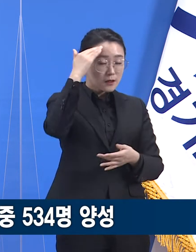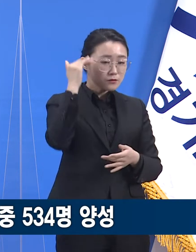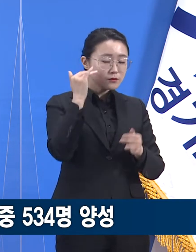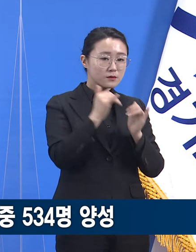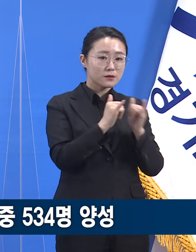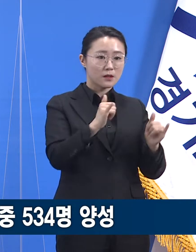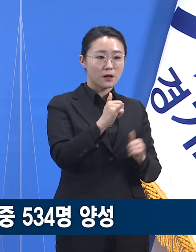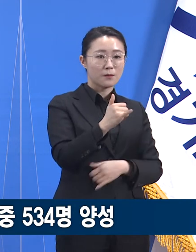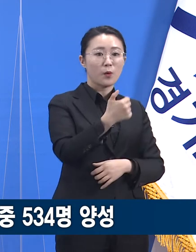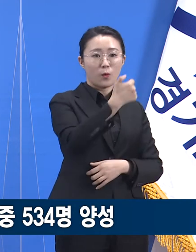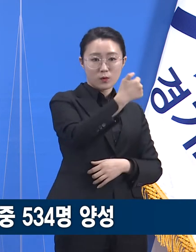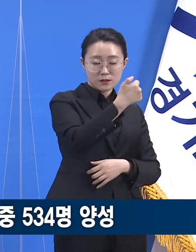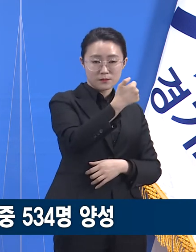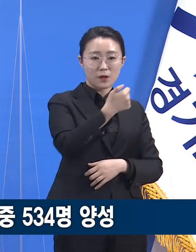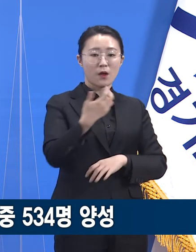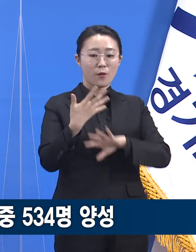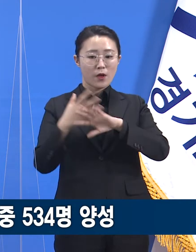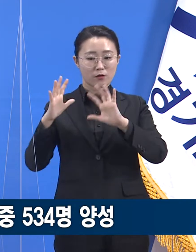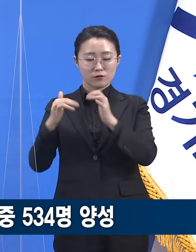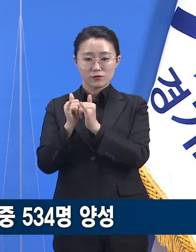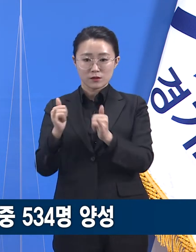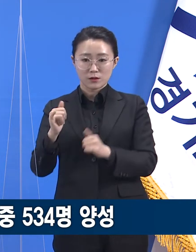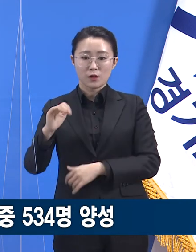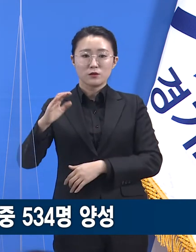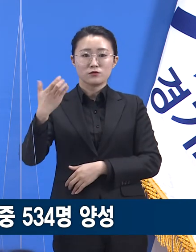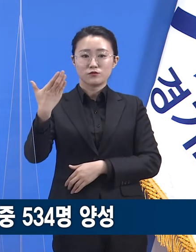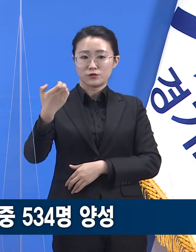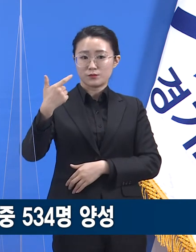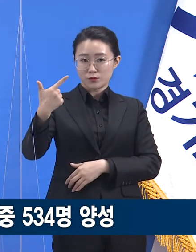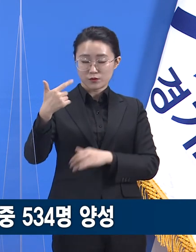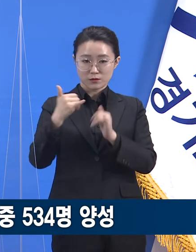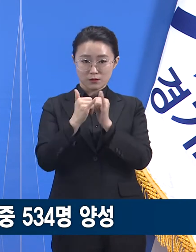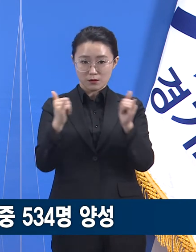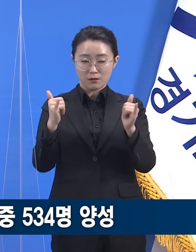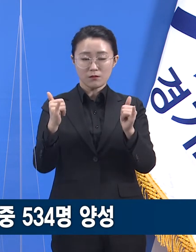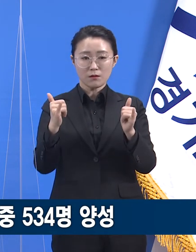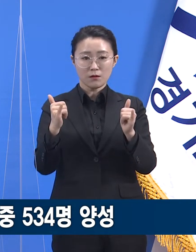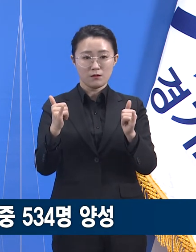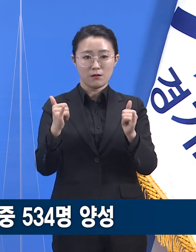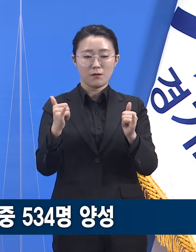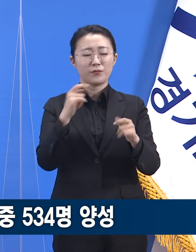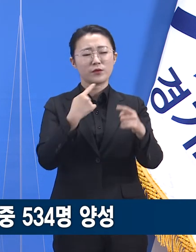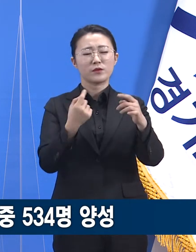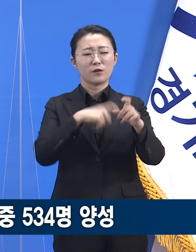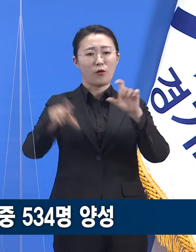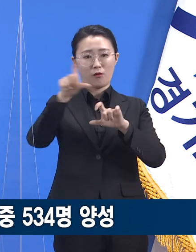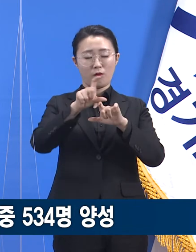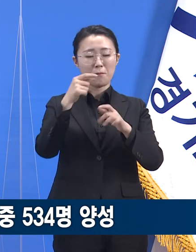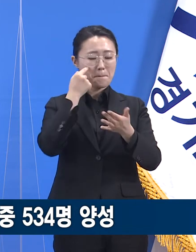96명 등 총 146명의 확진자가 연결되어 발견된 셈입니다.